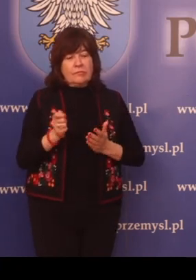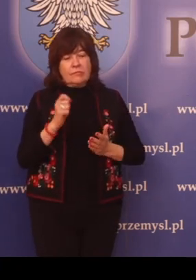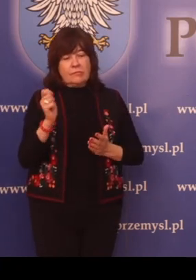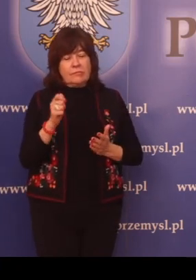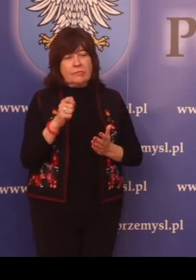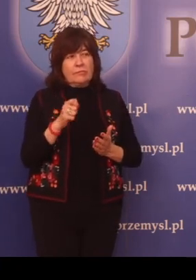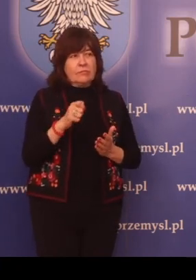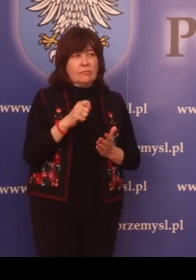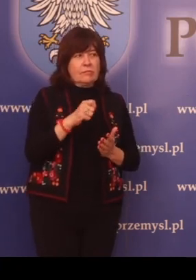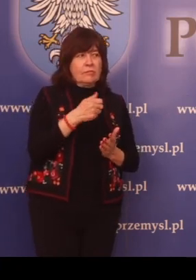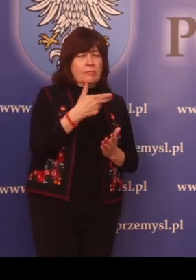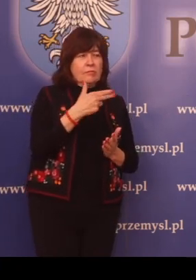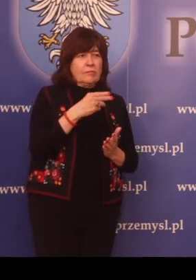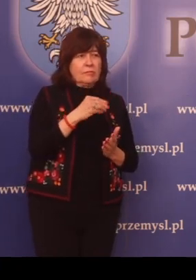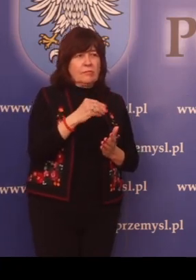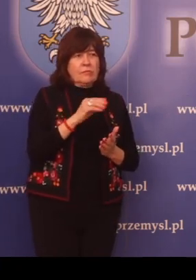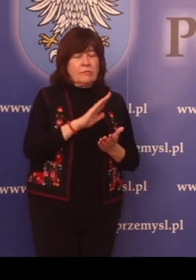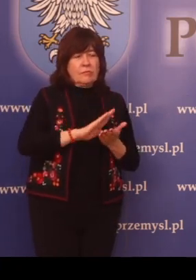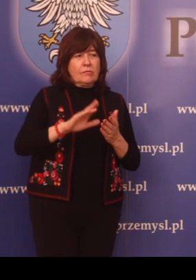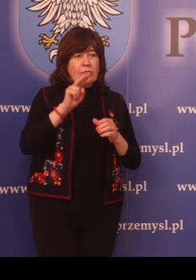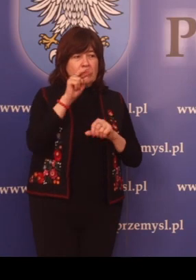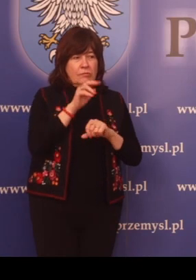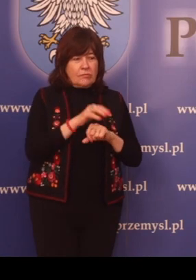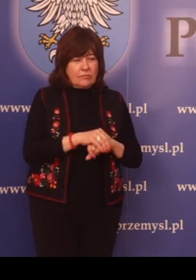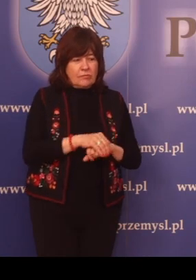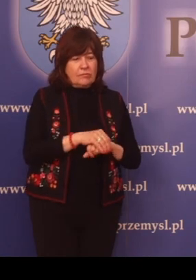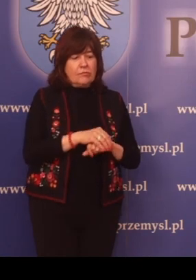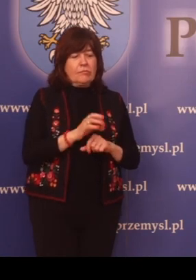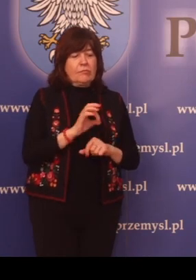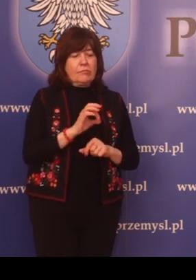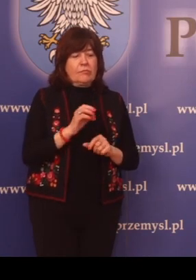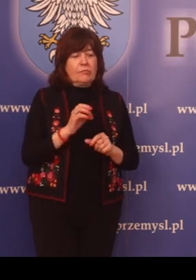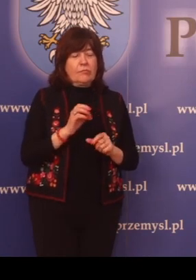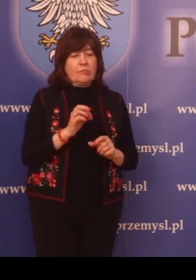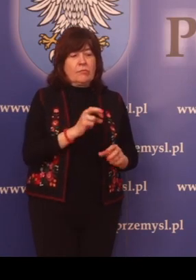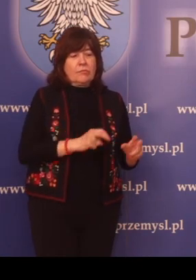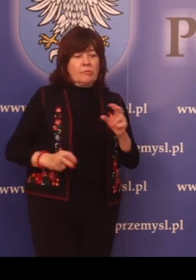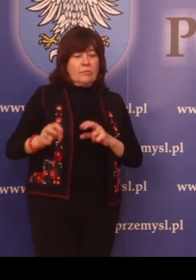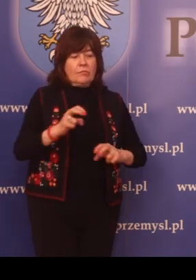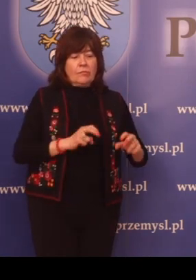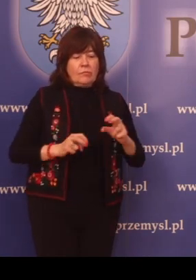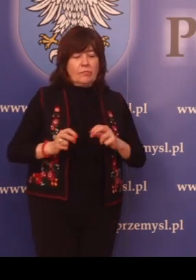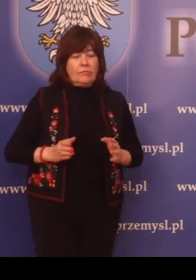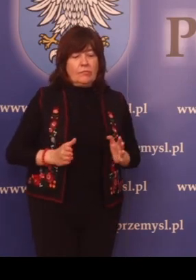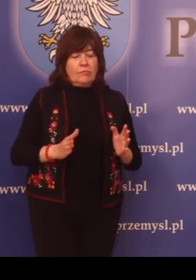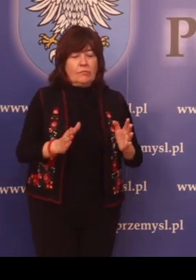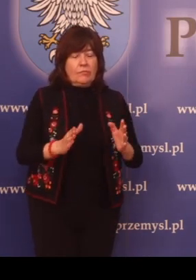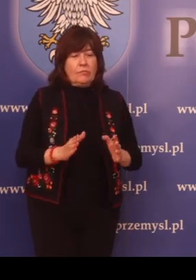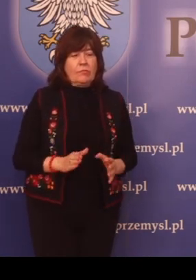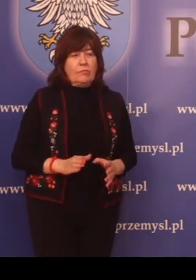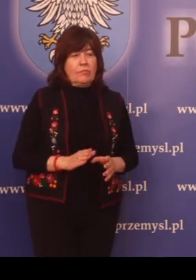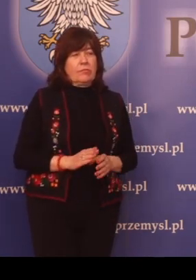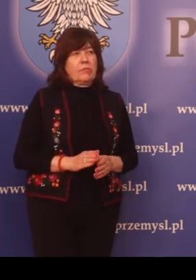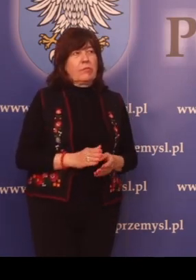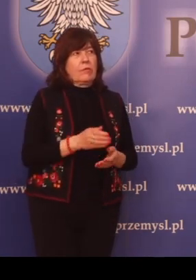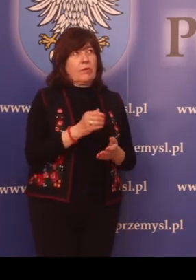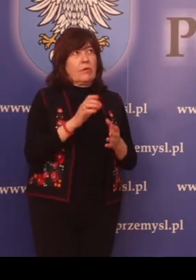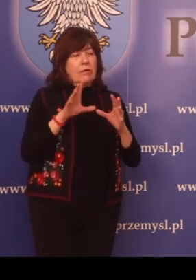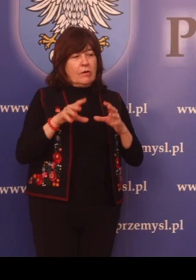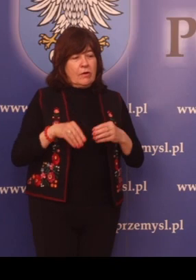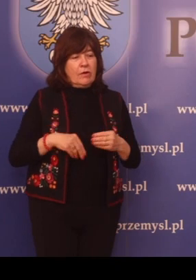nieokreślonego w konwencjach o ruchu drogowym. Zezwolenie na kierowanie pojazdem